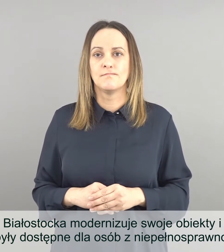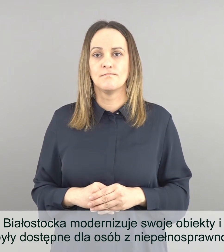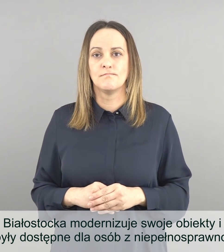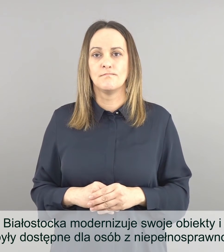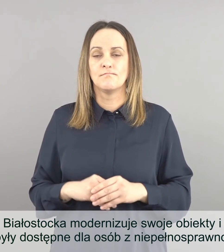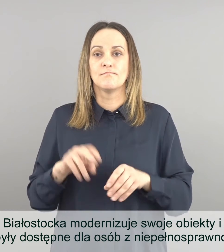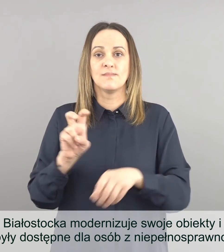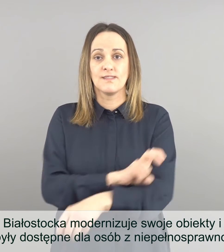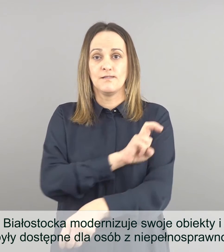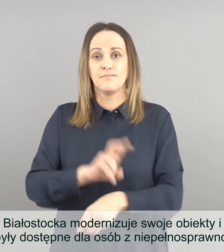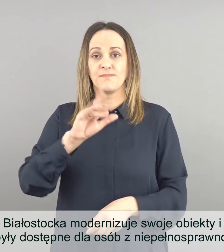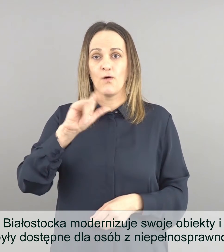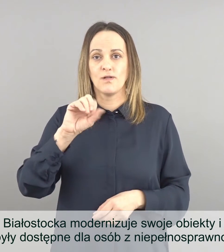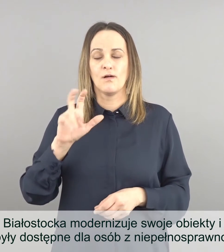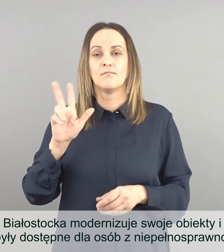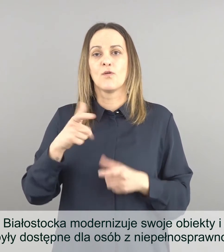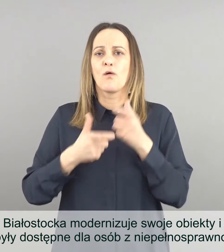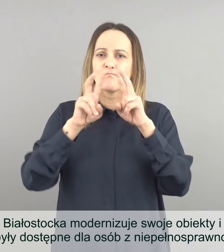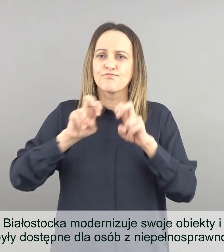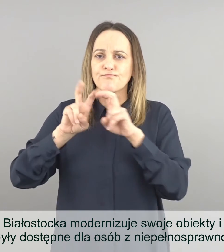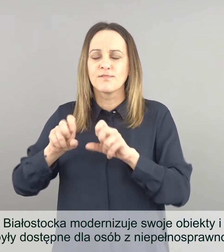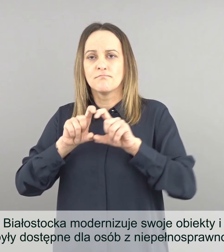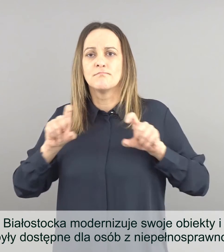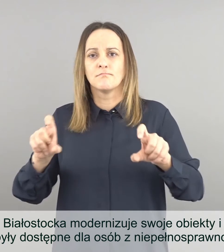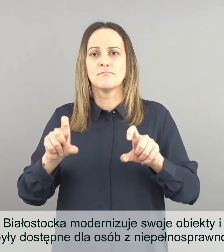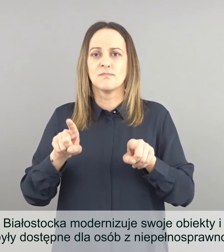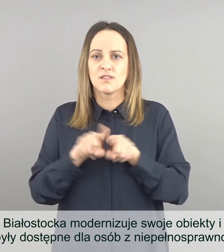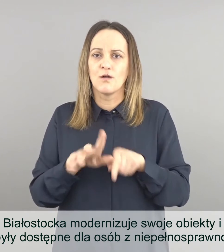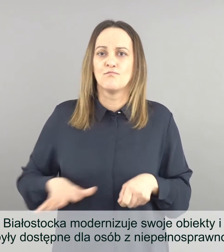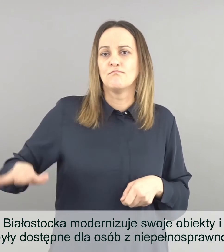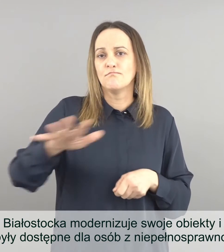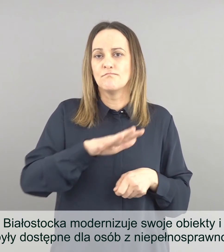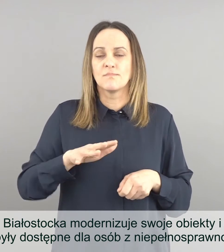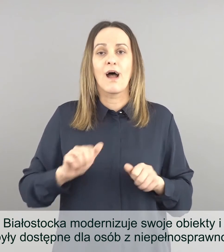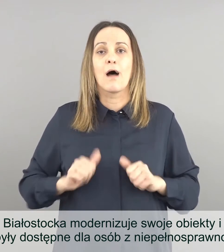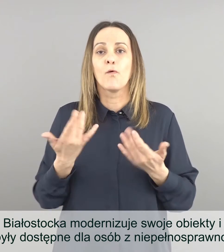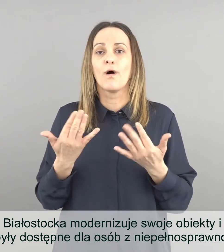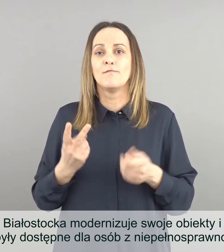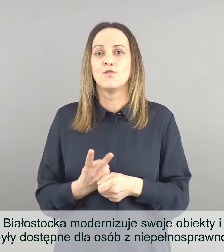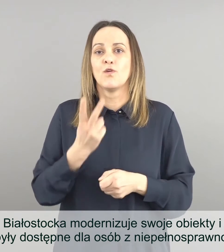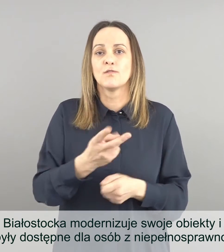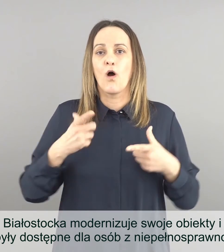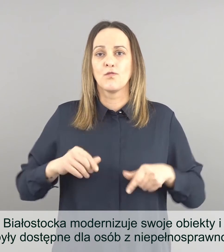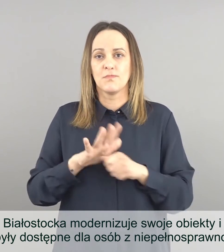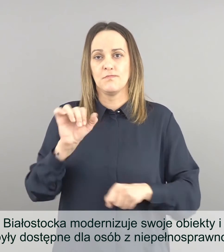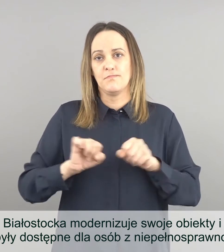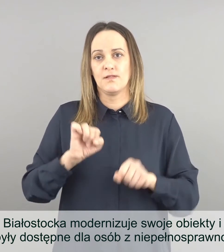Politechnika Białostocka modernizuje swoje obiekty i ich otoczenie, aby były dostępne dla osób z